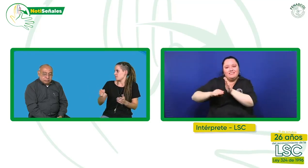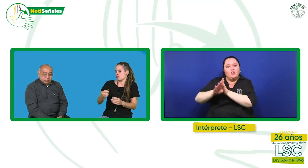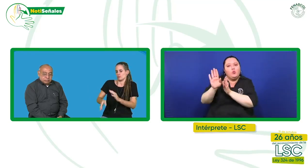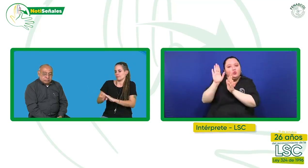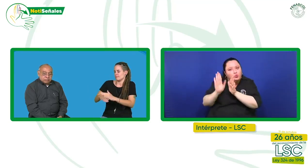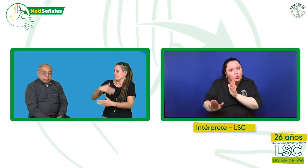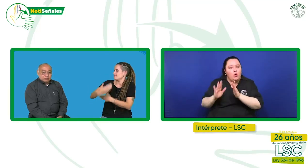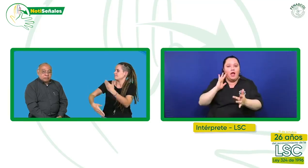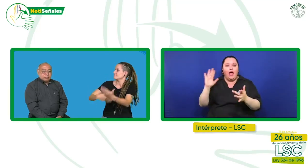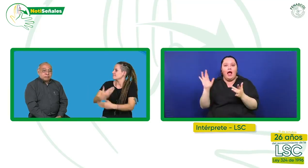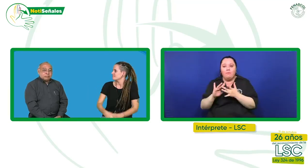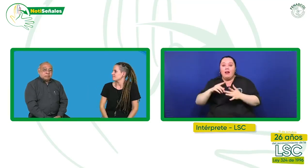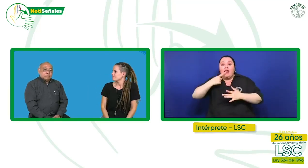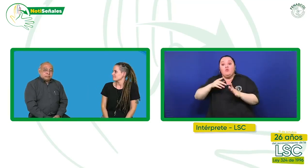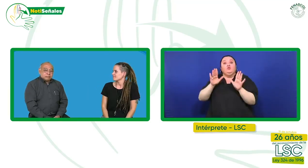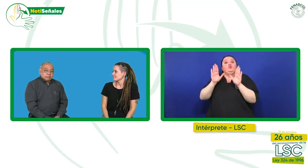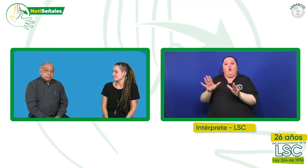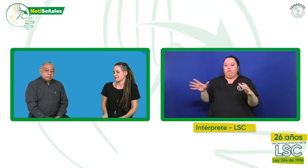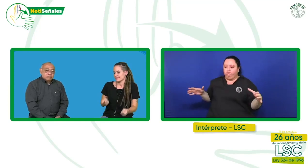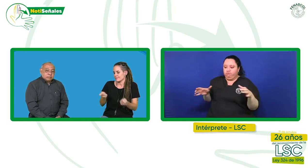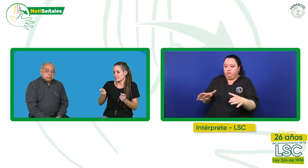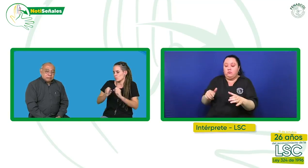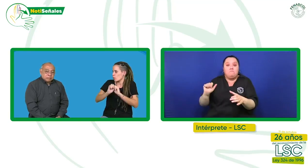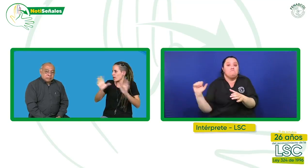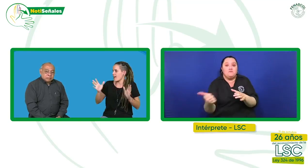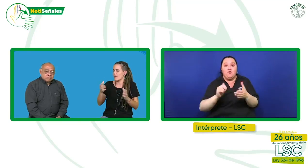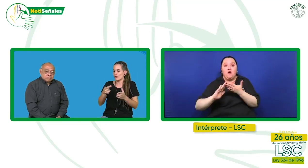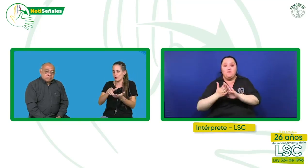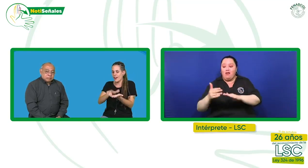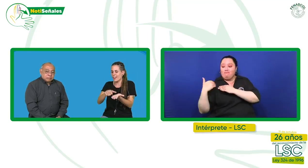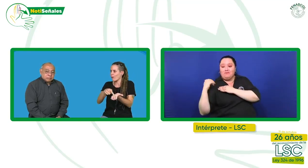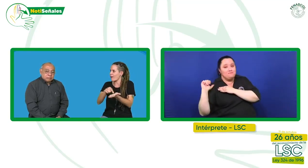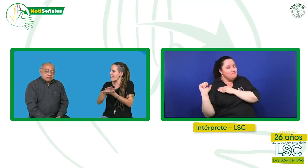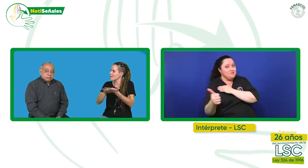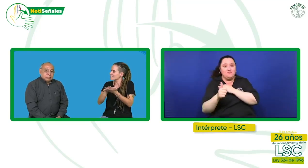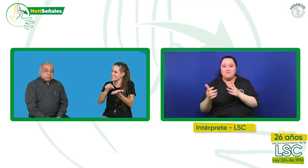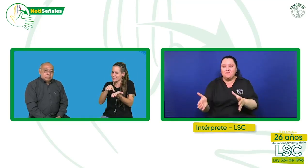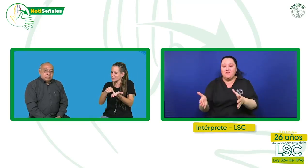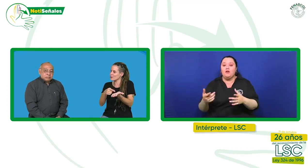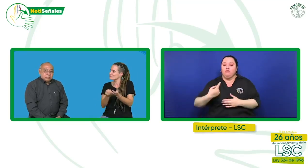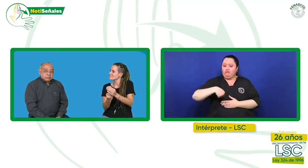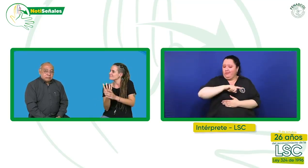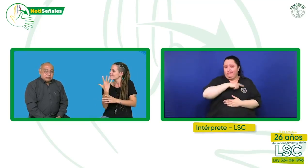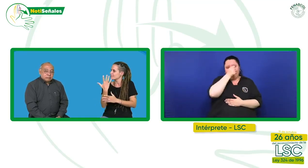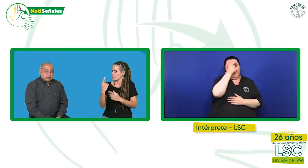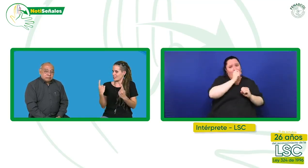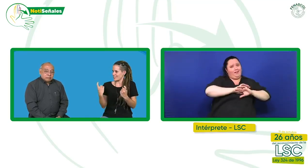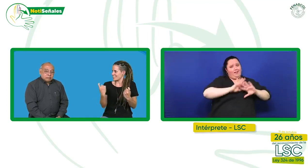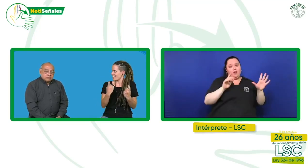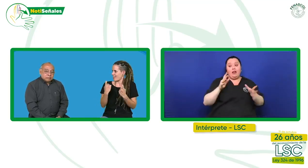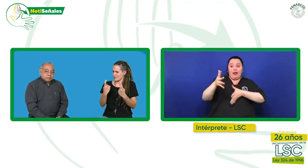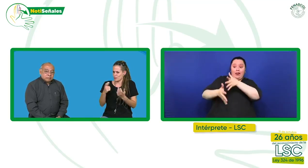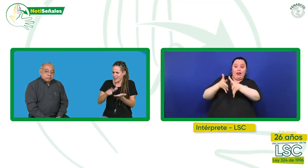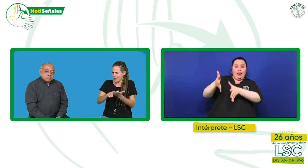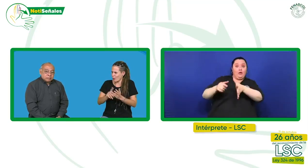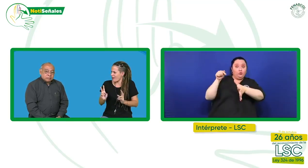devenir de la lengua porque está en manos de la propia comunidad. Nosotros tenemos muy claro que la lengua de signos nace por